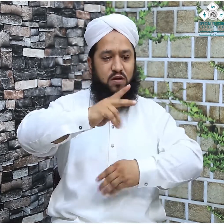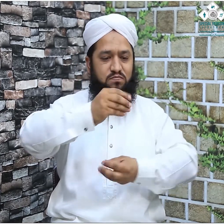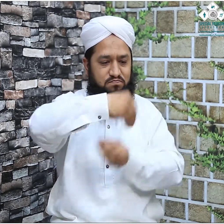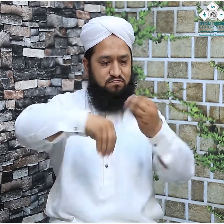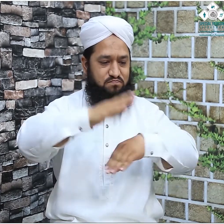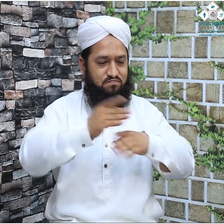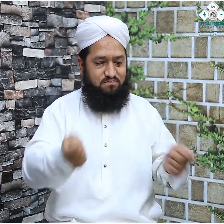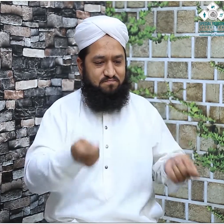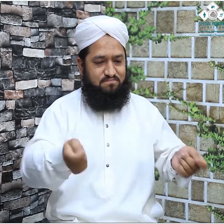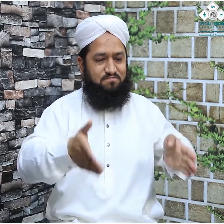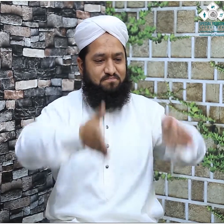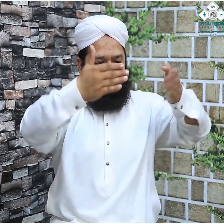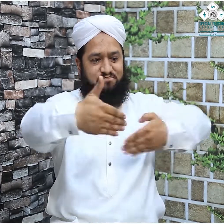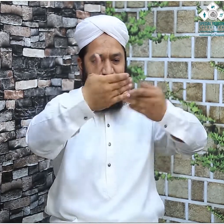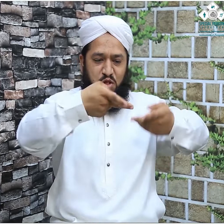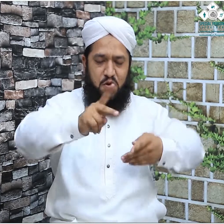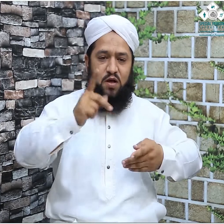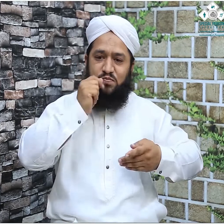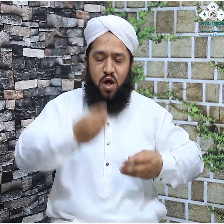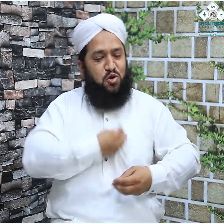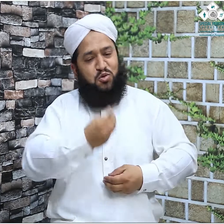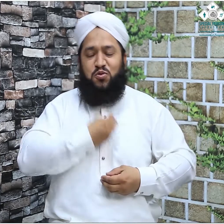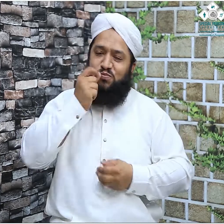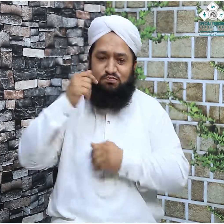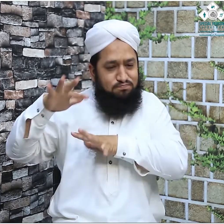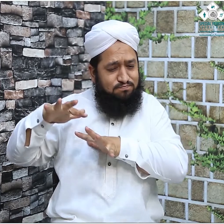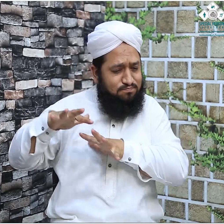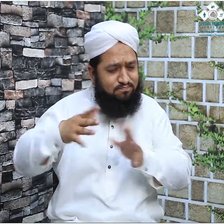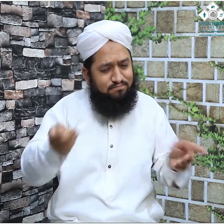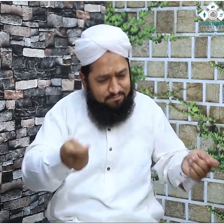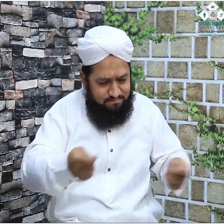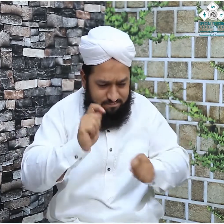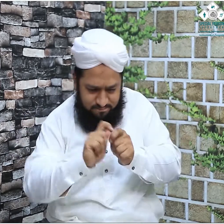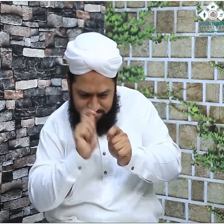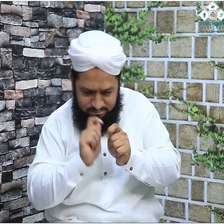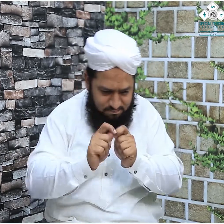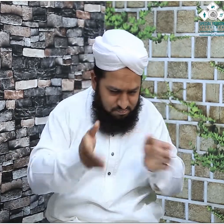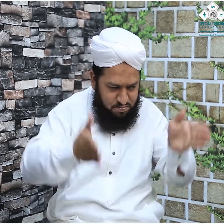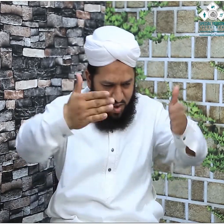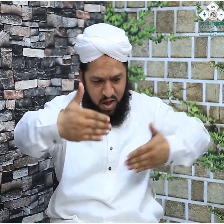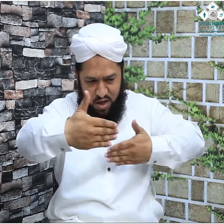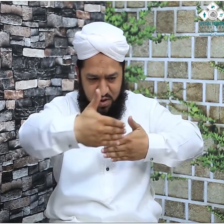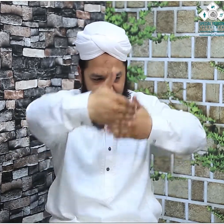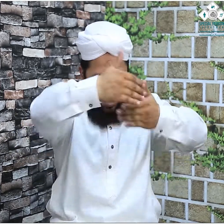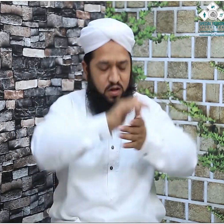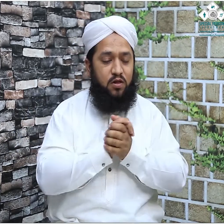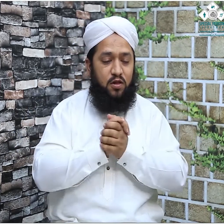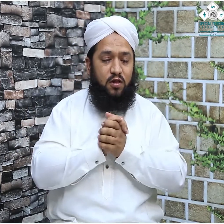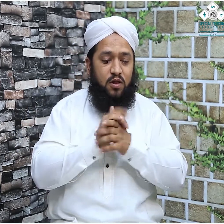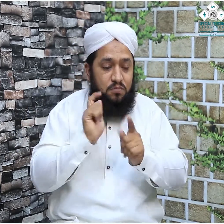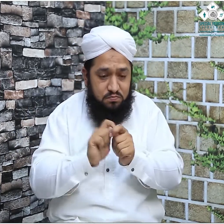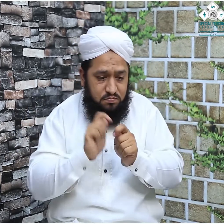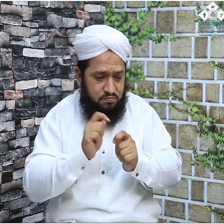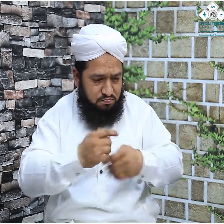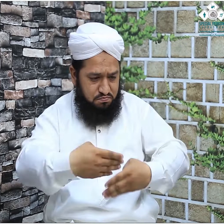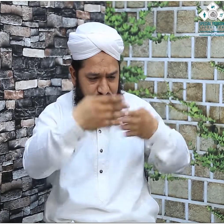تعمیر کرتے رہے مرمت کرتے رہے اور اس کے بعد جو مین پرابلم یہ آیا کہ اب حجر اسود رکھنے کی باری تھی